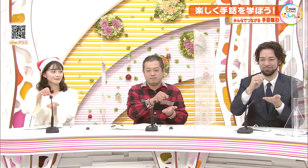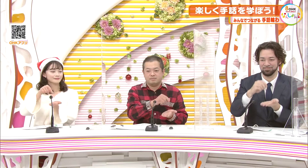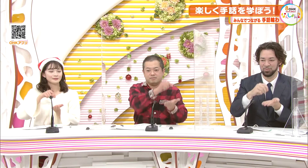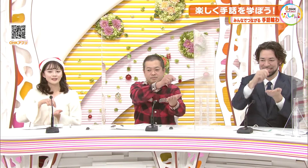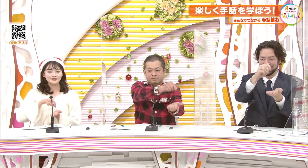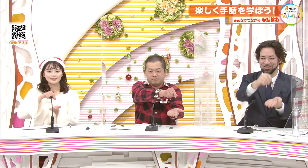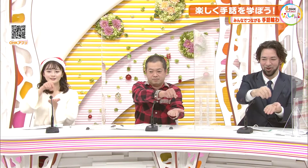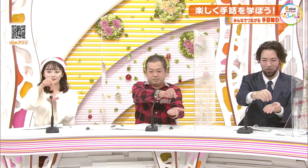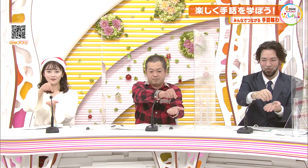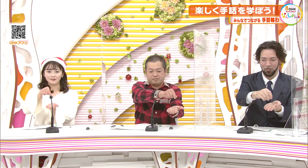ント